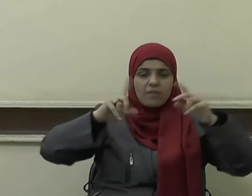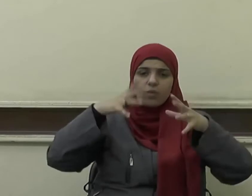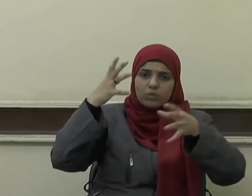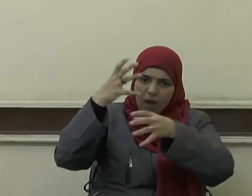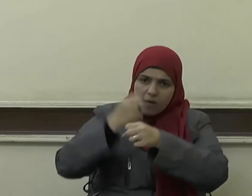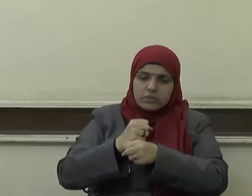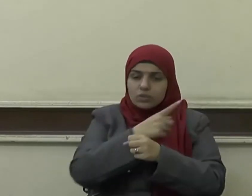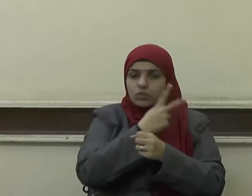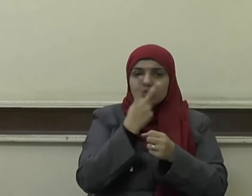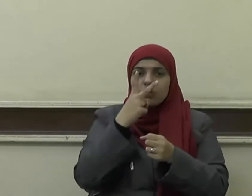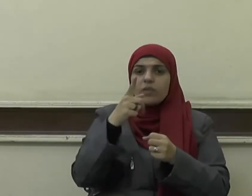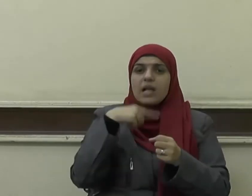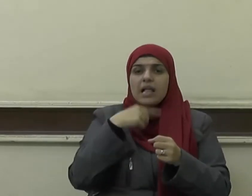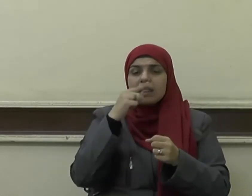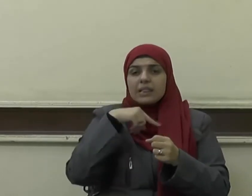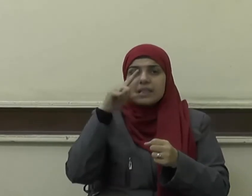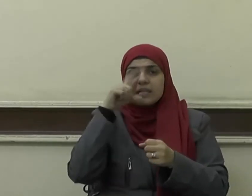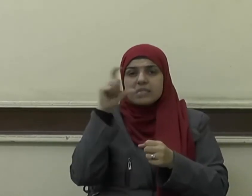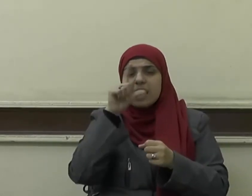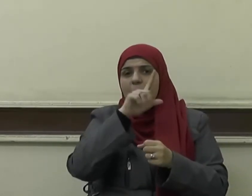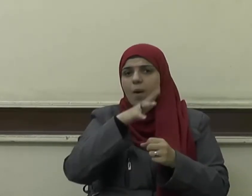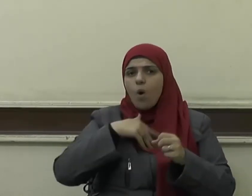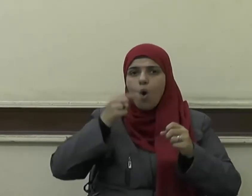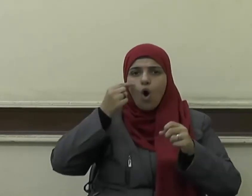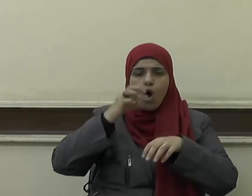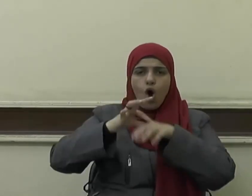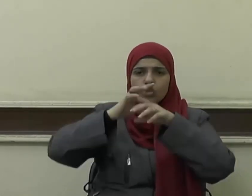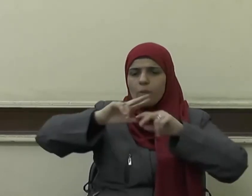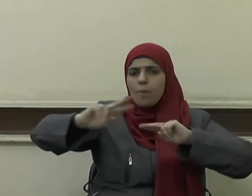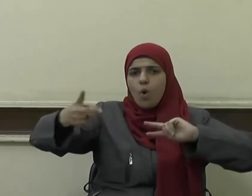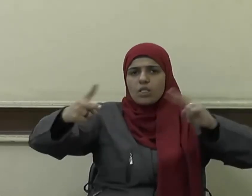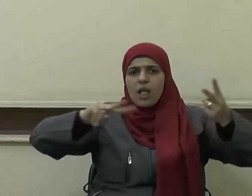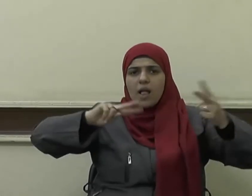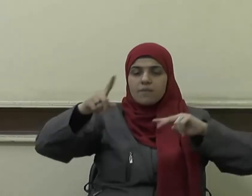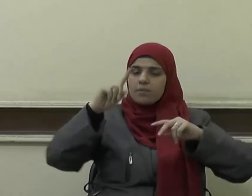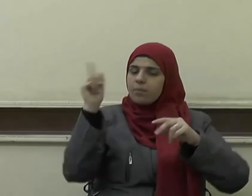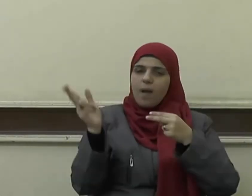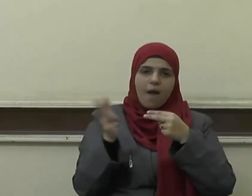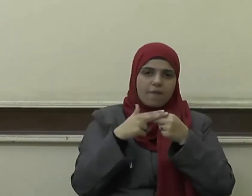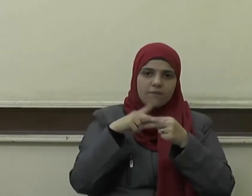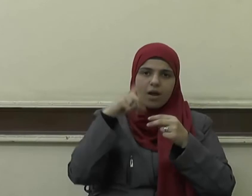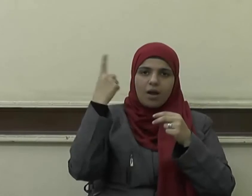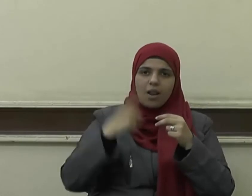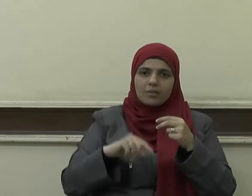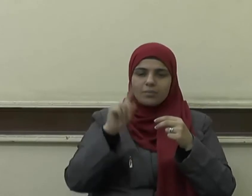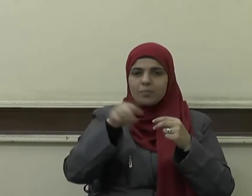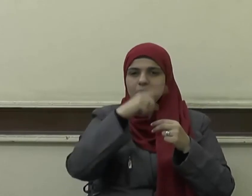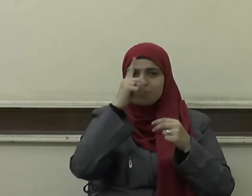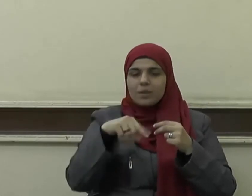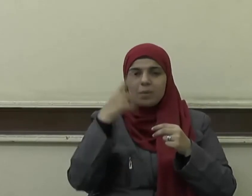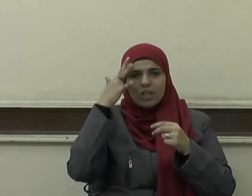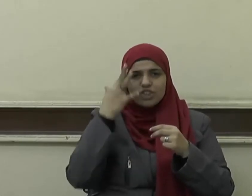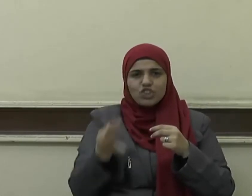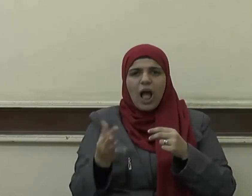فترى أن الإسلام نهى عن العنصرية التي هي أثر من آثار العصبية الجاهلية